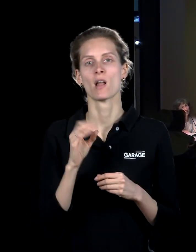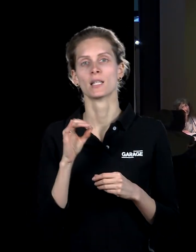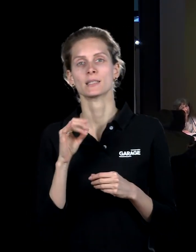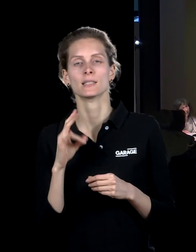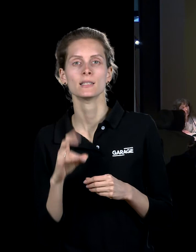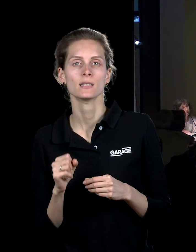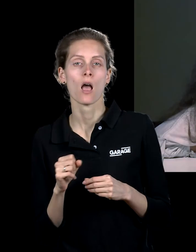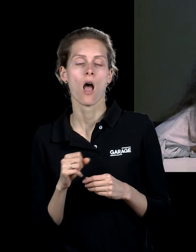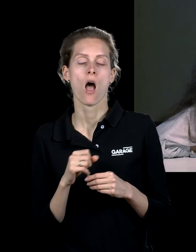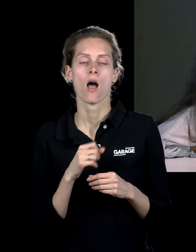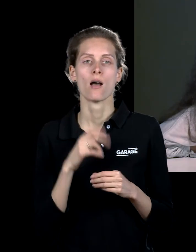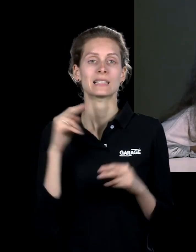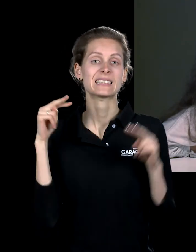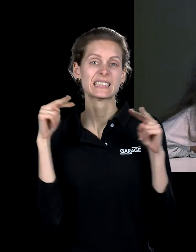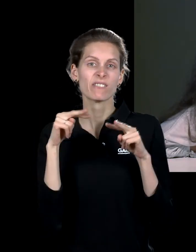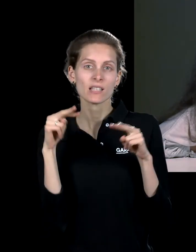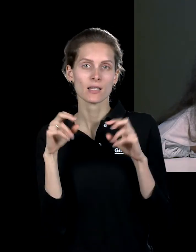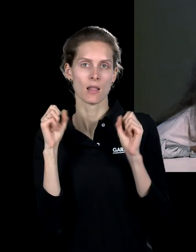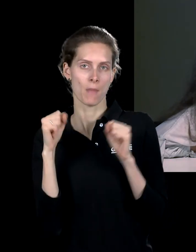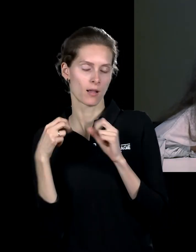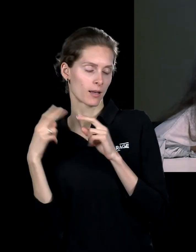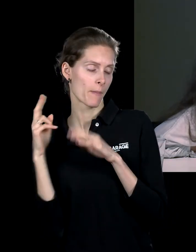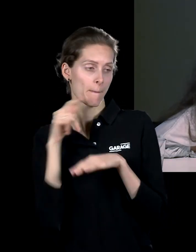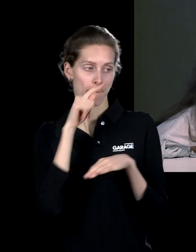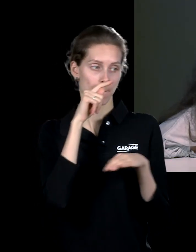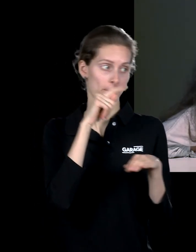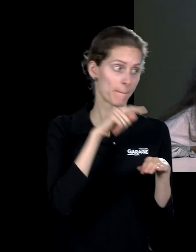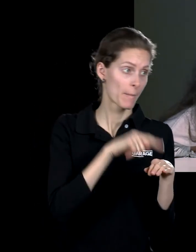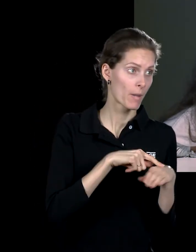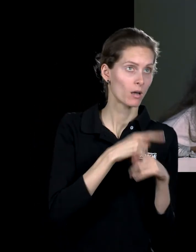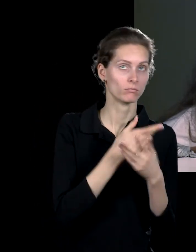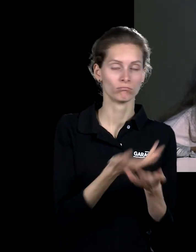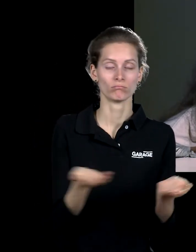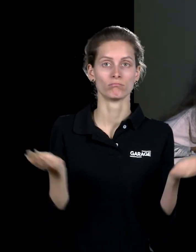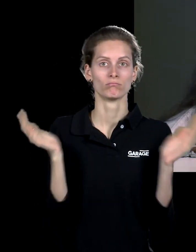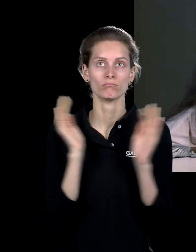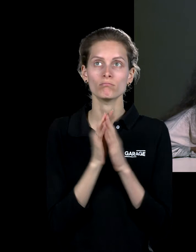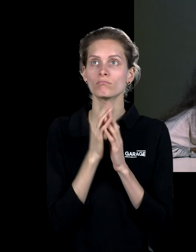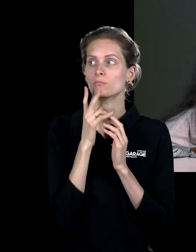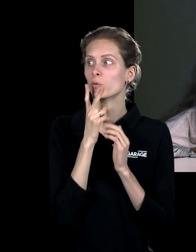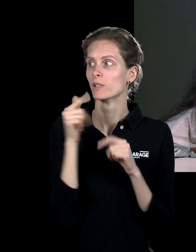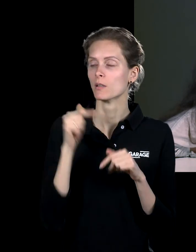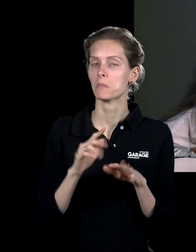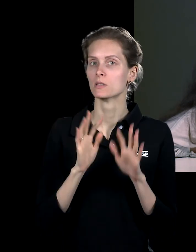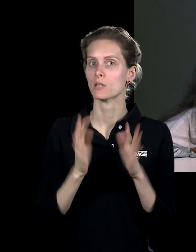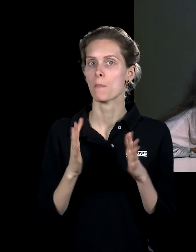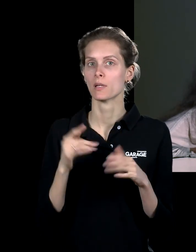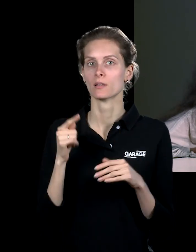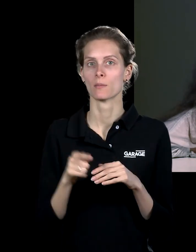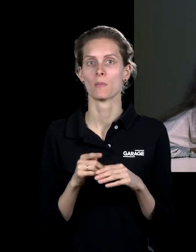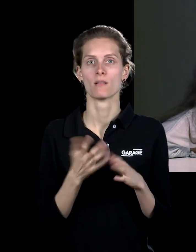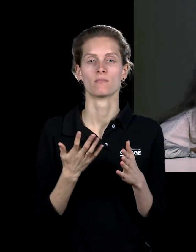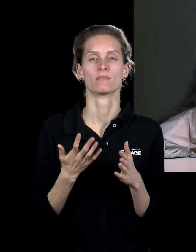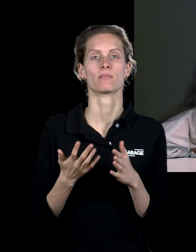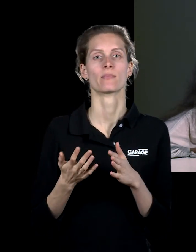а вернее, свидетели могли попасть в это здание и действительно стать свидетелями самых разных событий, которые в исполнении вот